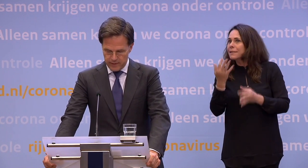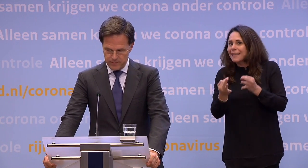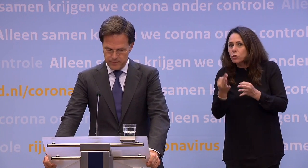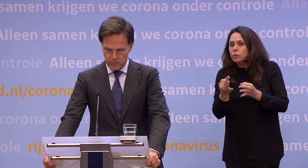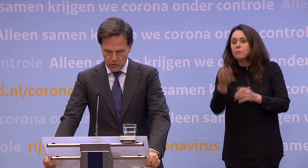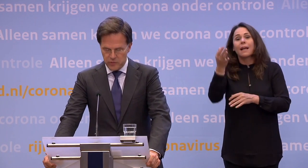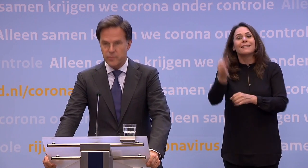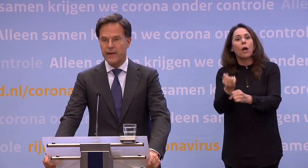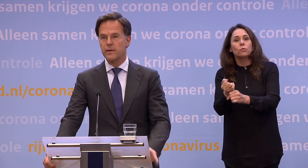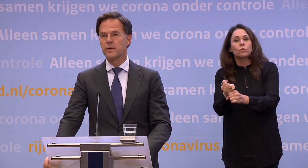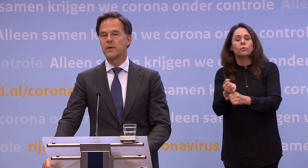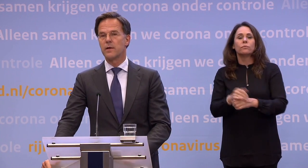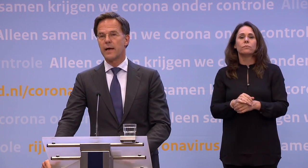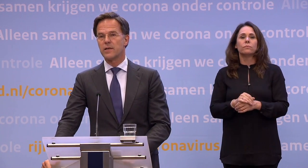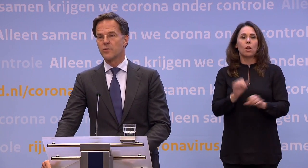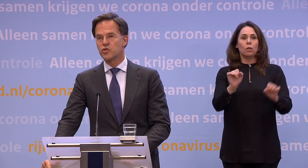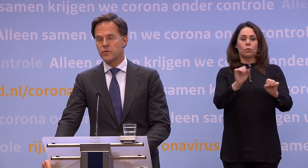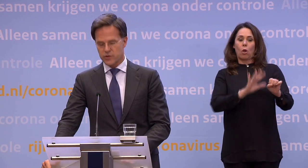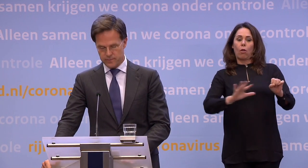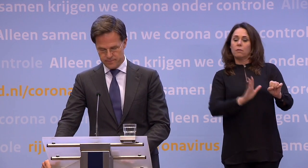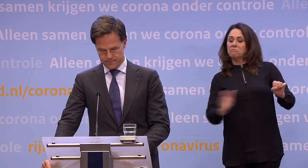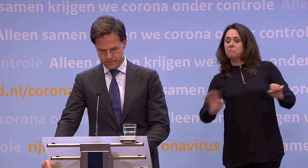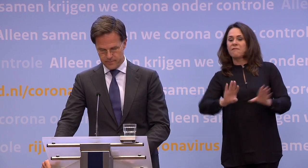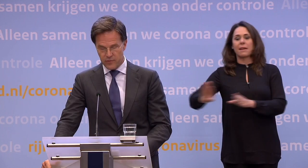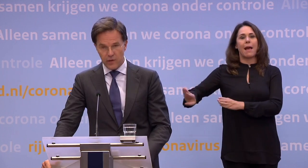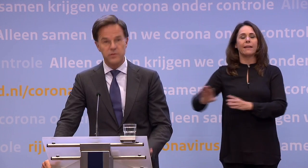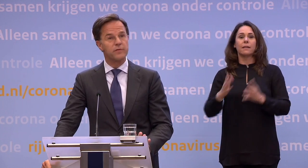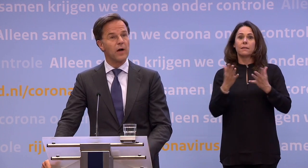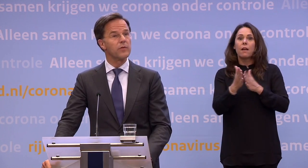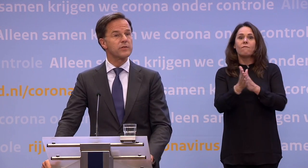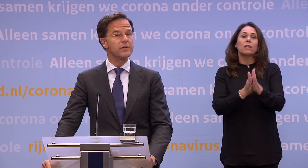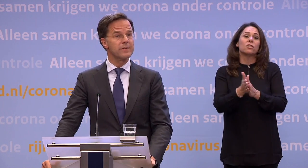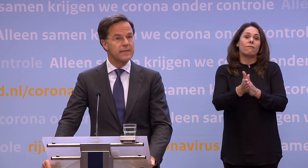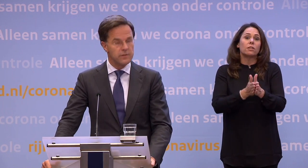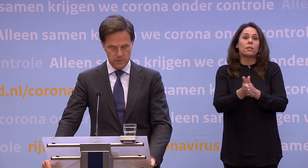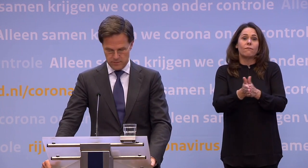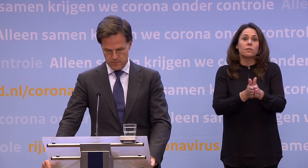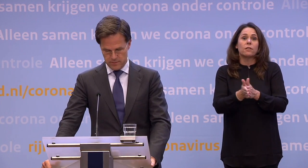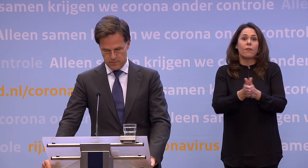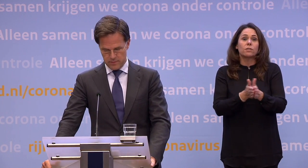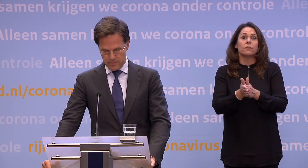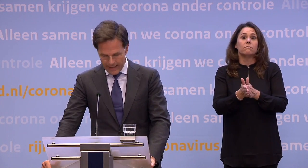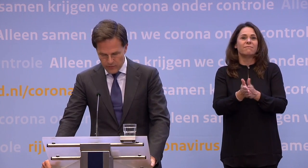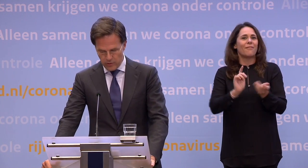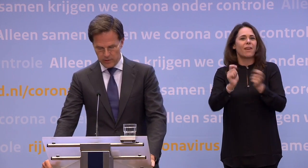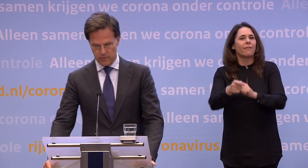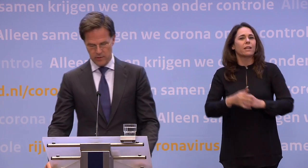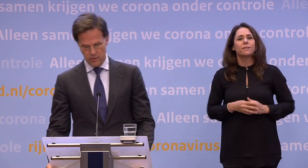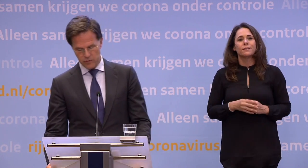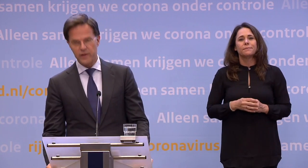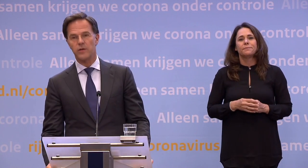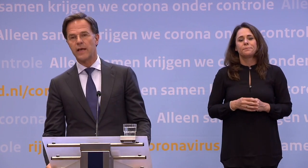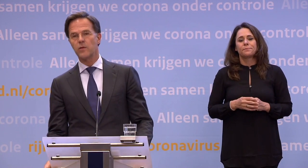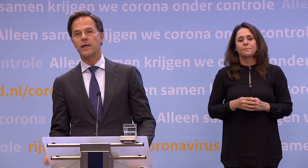thuiswerken. Druk te vermijden en je handen stuk wassen. Dat verandert niet. Maar 1 juli